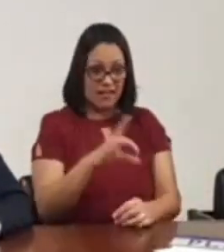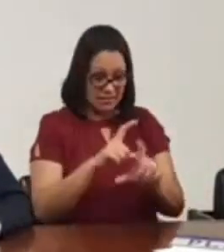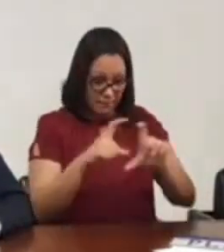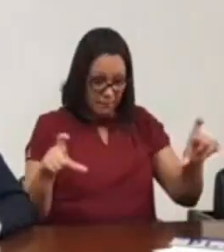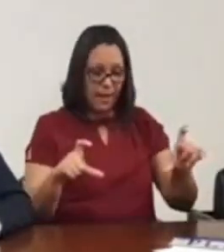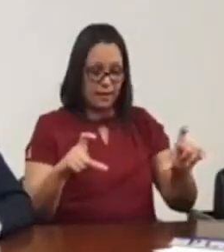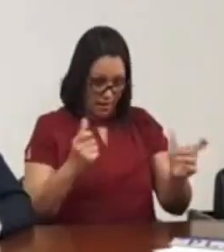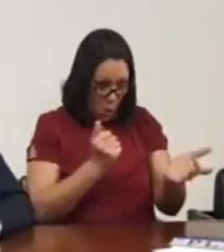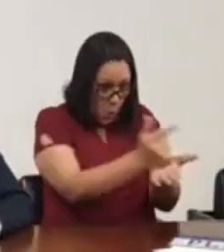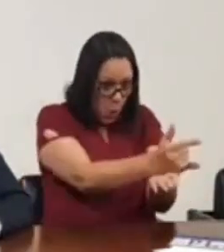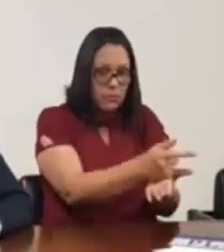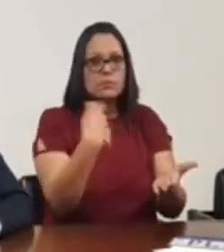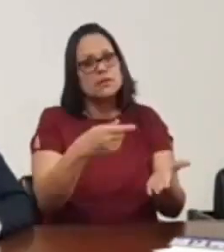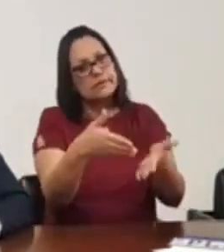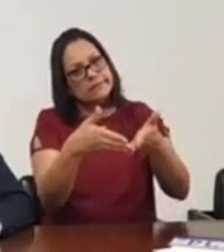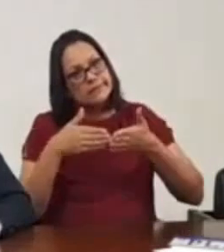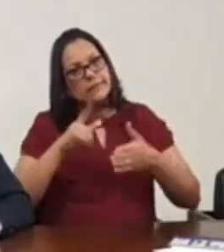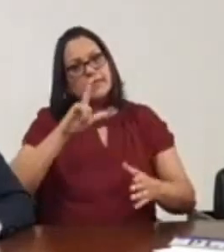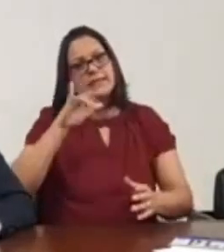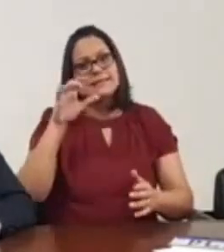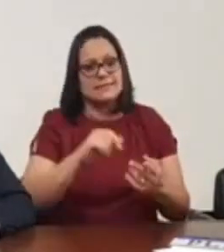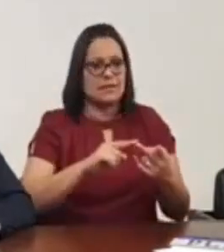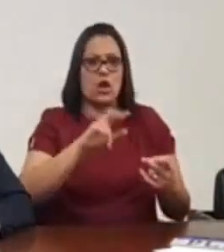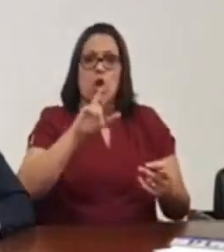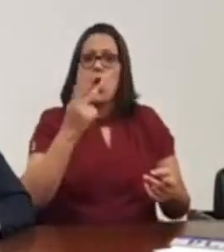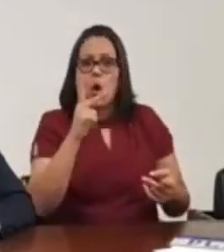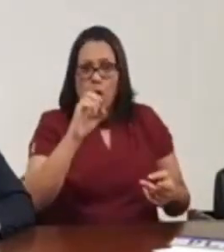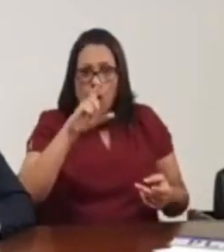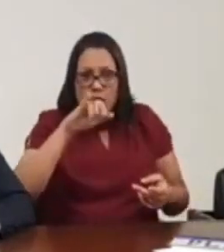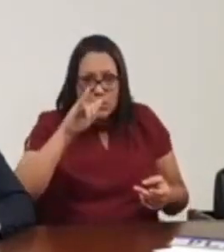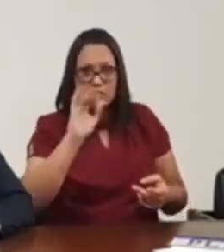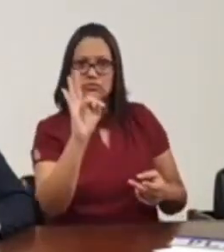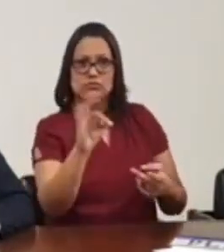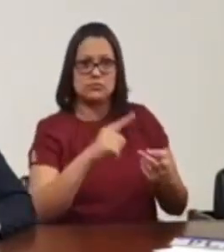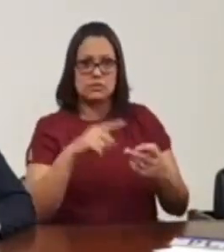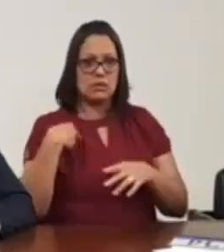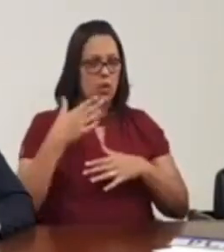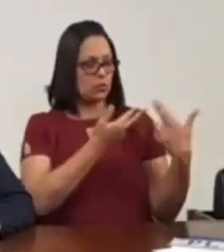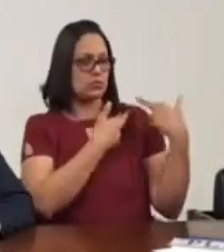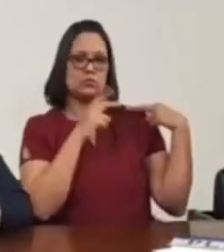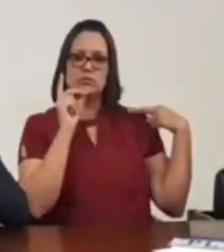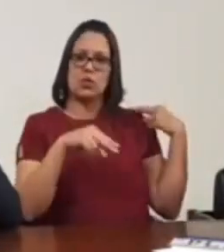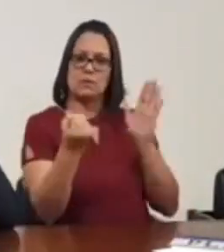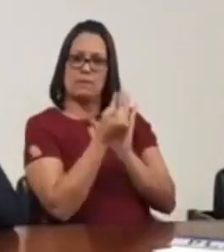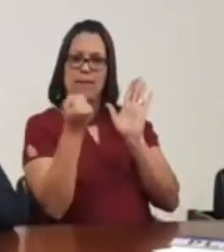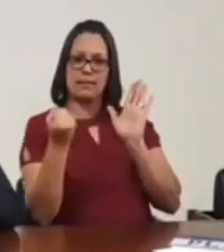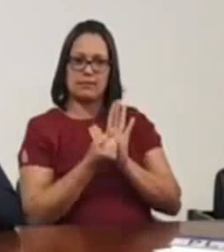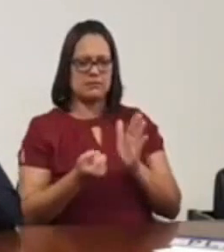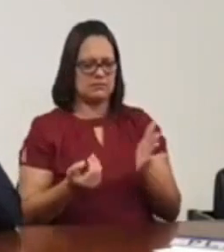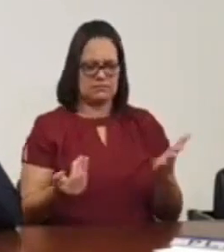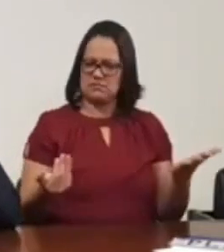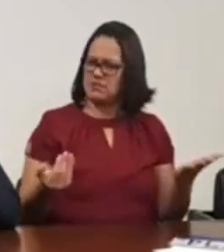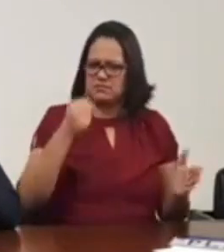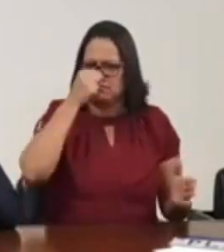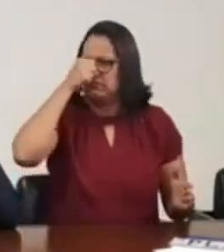emitida ia ter um custo de licença de royalty para aquele detentor da patente daquele elemento gráfico. Isso é